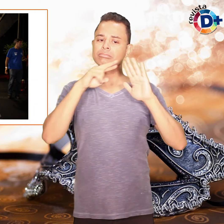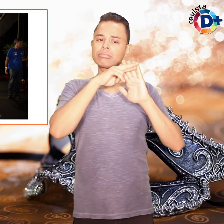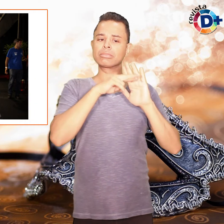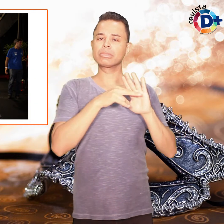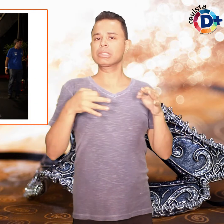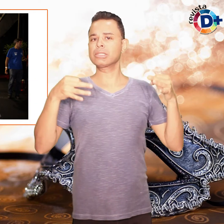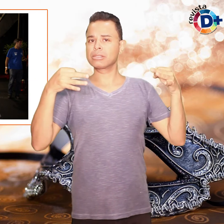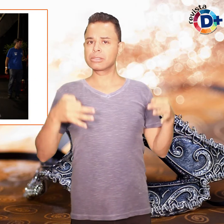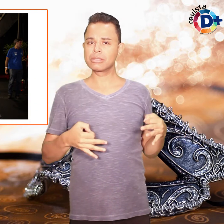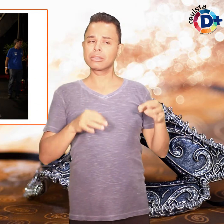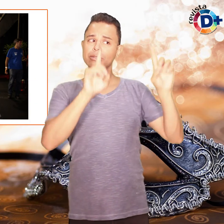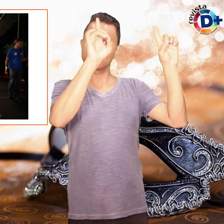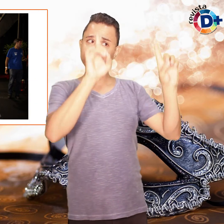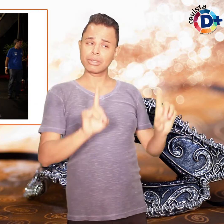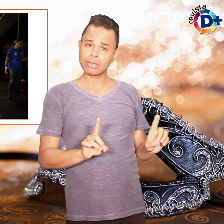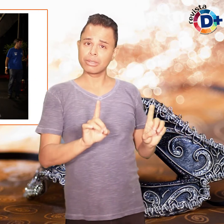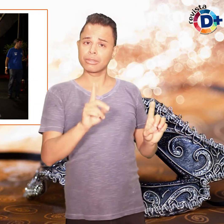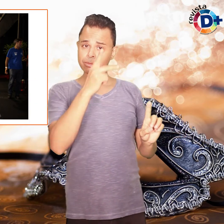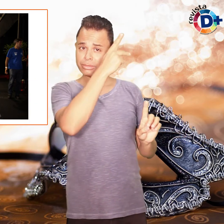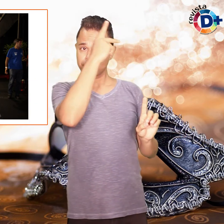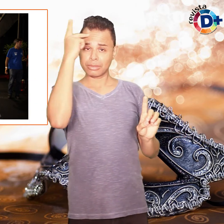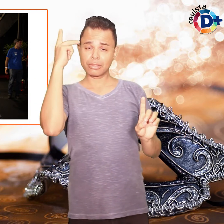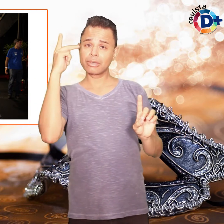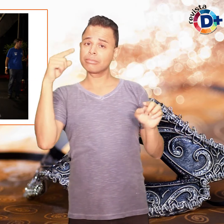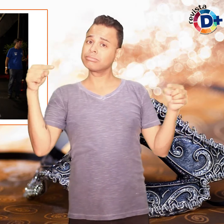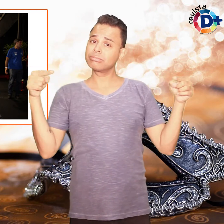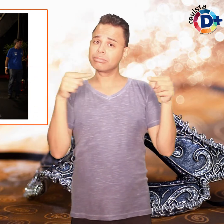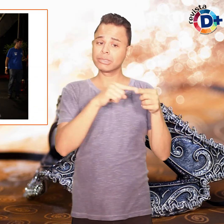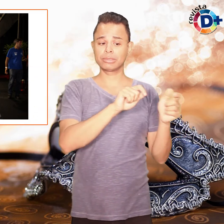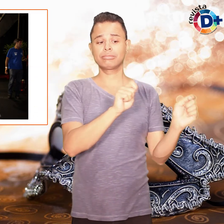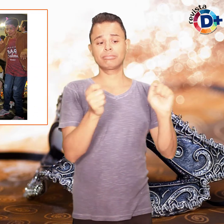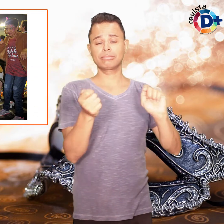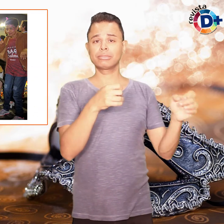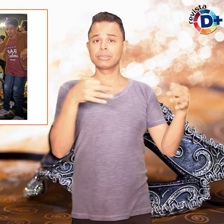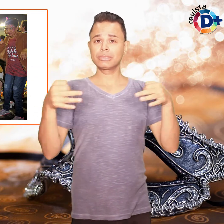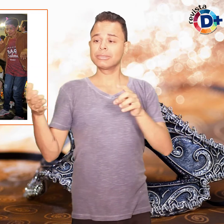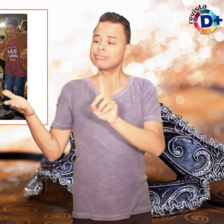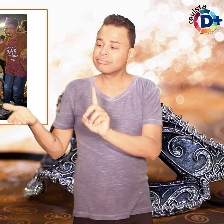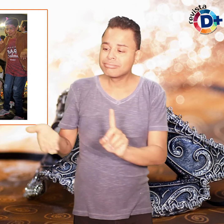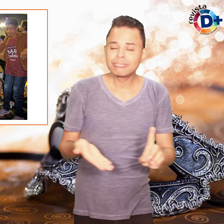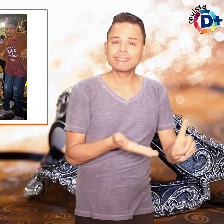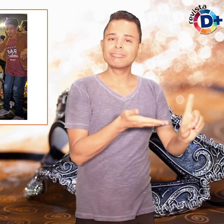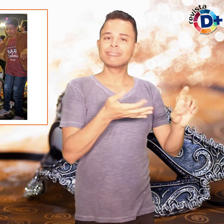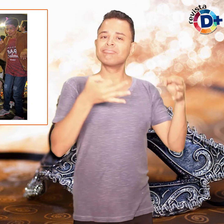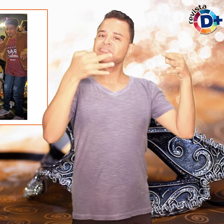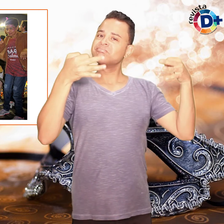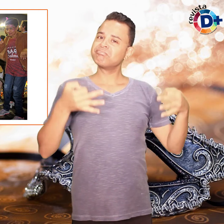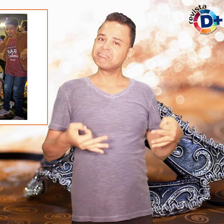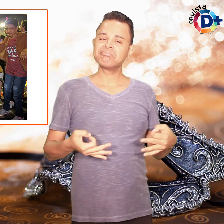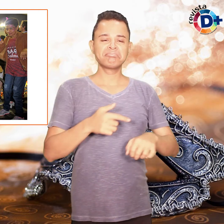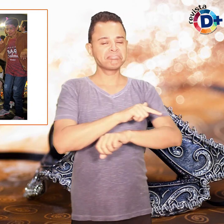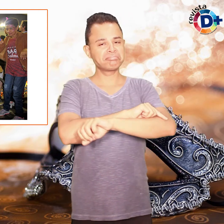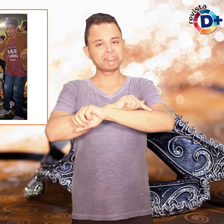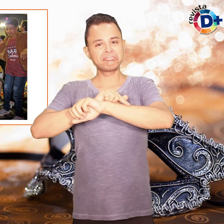demandas das pessoas com deficiência e a recepção dada a eles é muito competente.